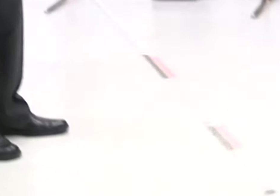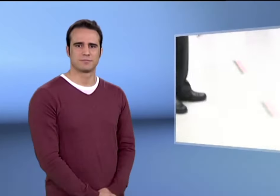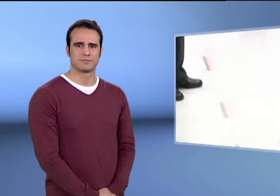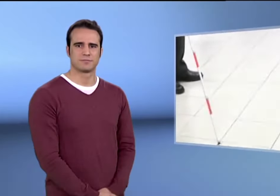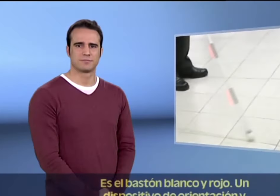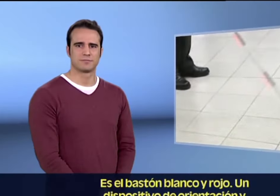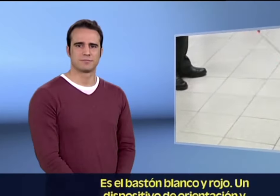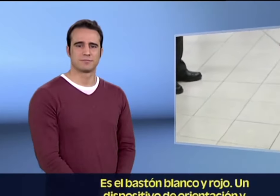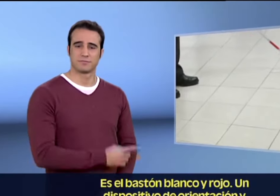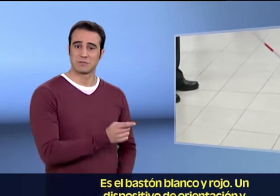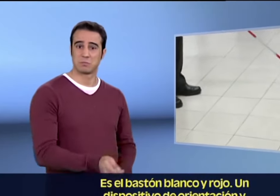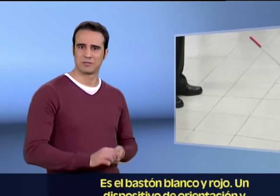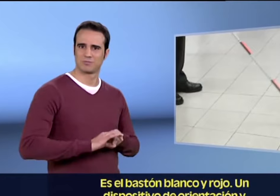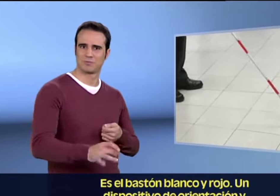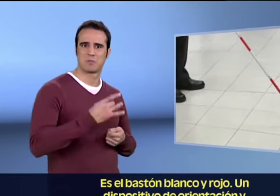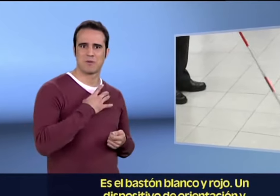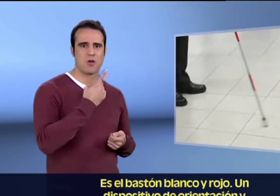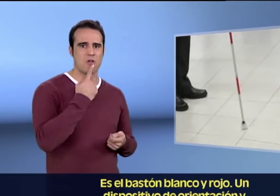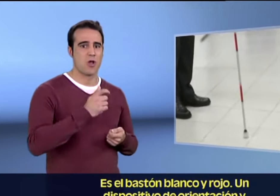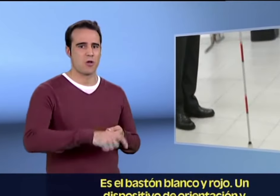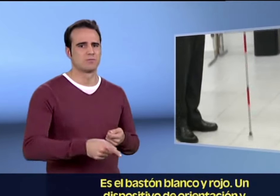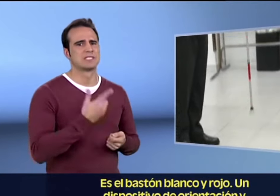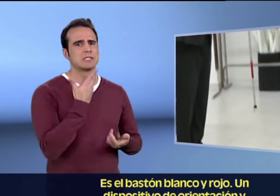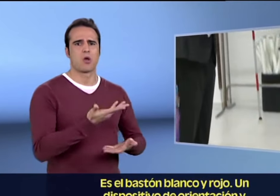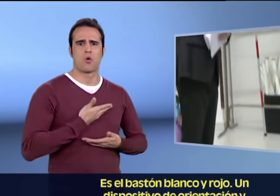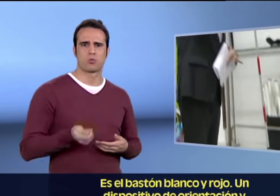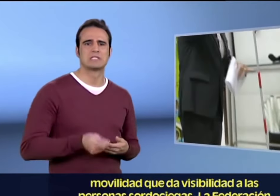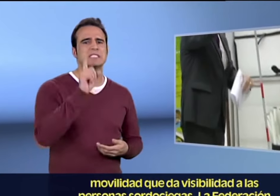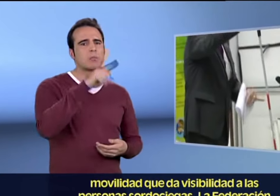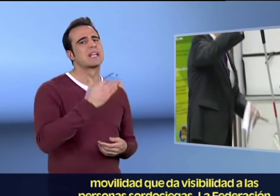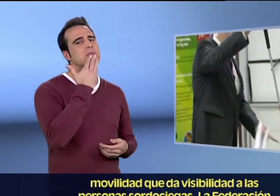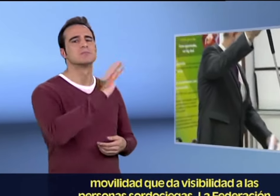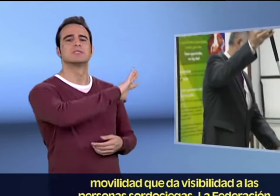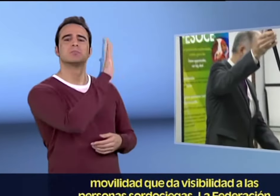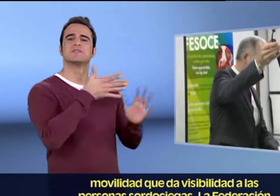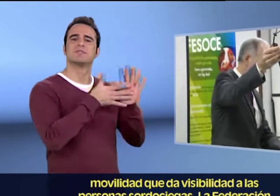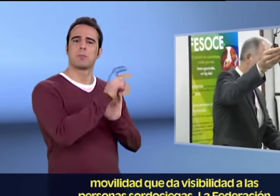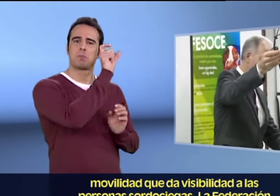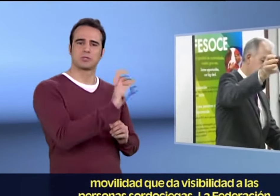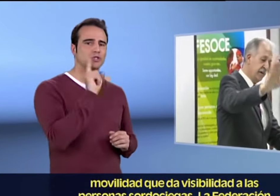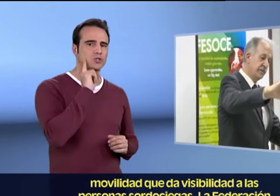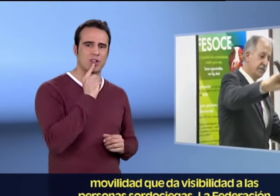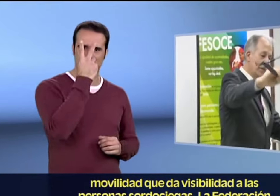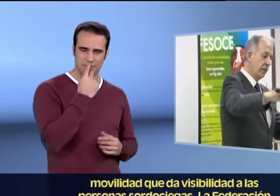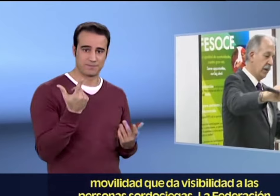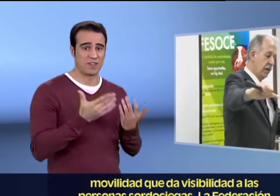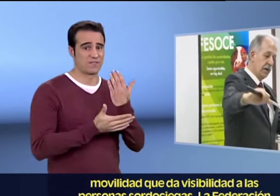Es el bastón blanco y rojo, un dispositivo de orientación y movilidad que da visibilidad a las personas sordociegas.